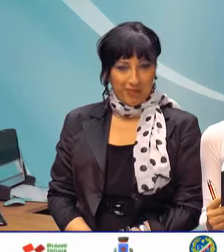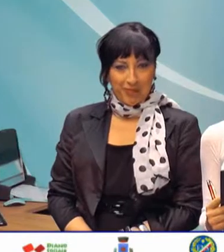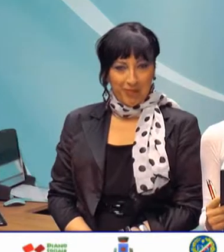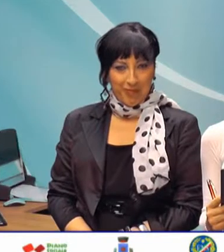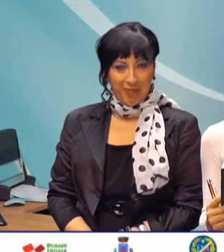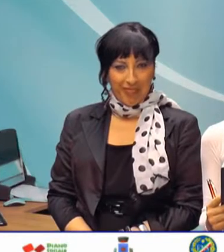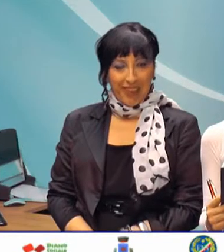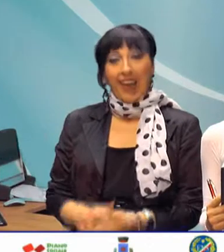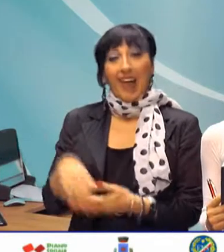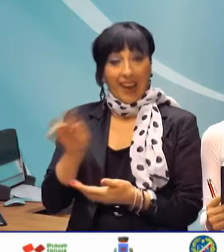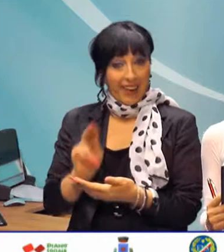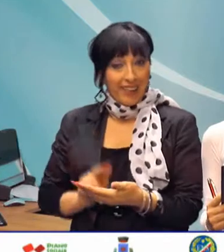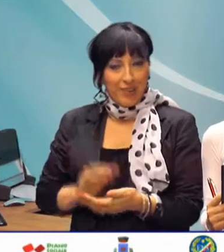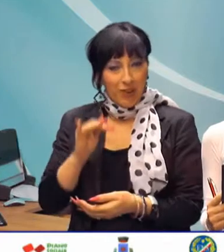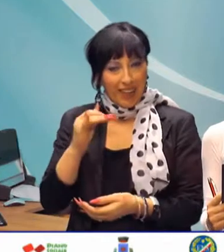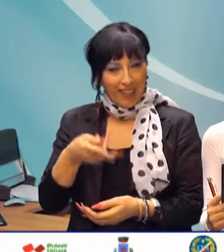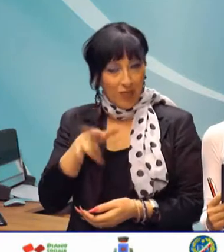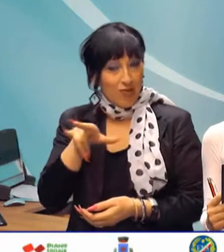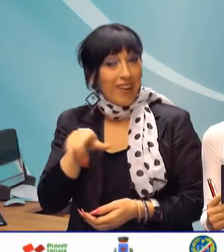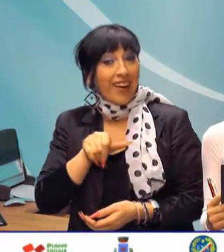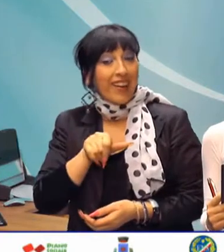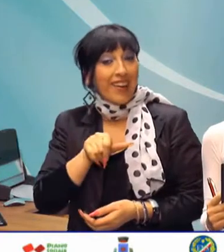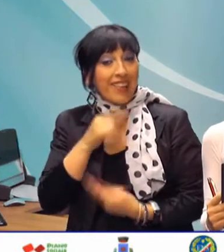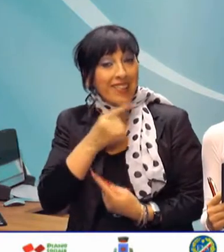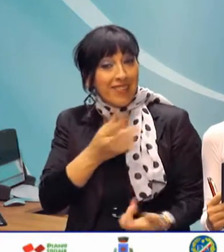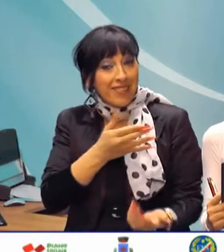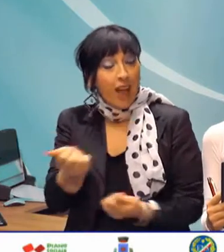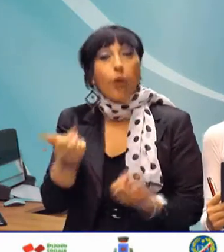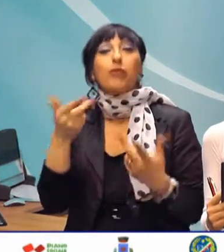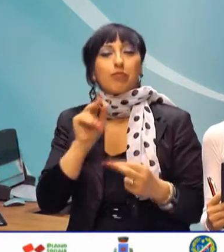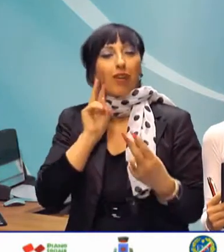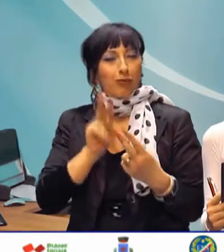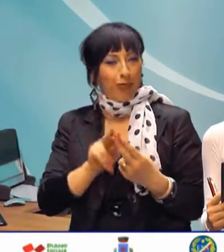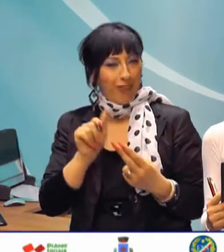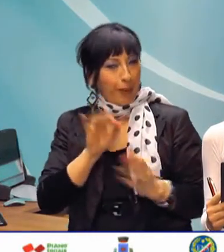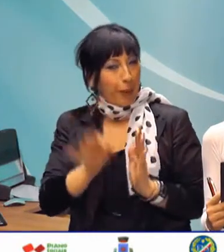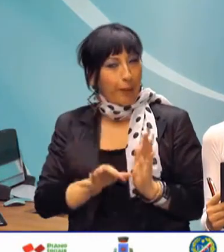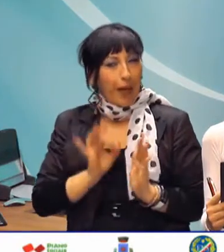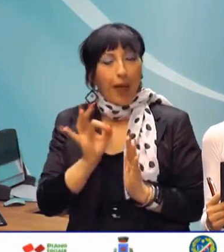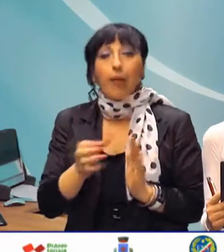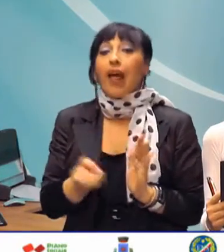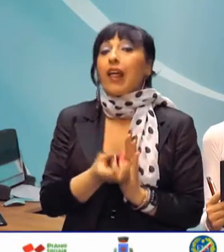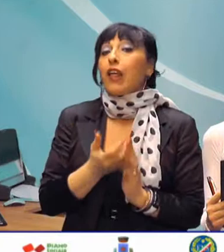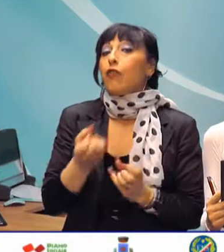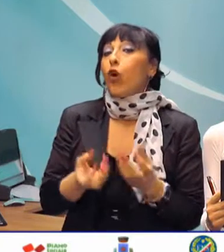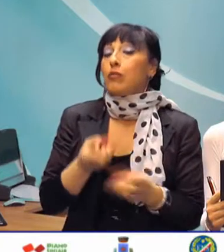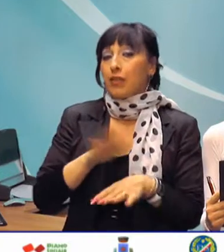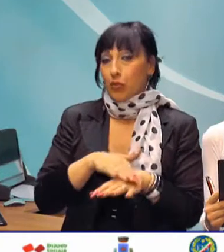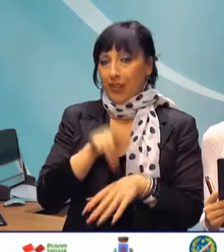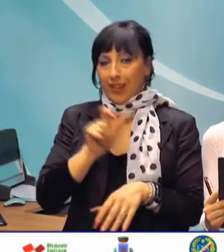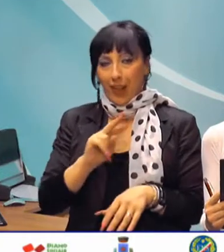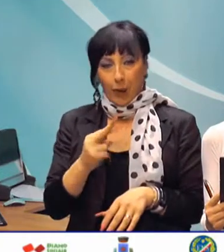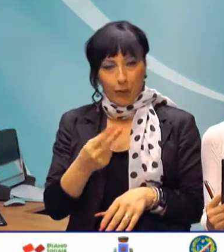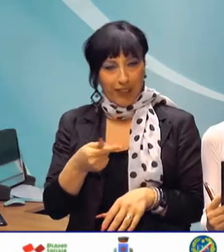Un cordiale saluto dalla redazione del TG LIS e bentrovati al consueto appuntamento con l'informazione di Italia 2 TV.